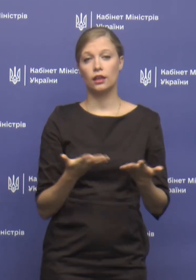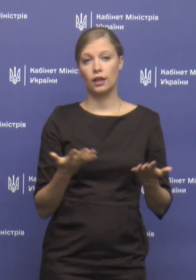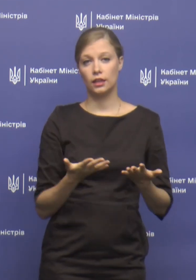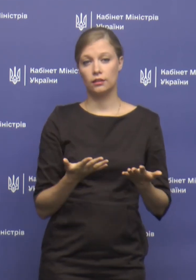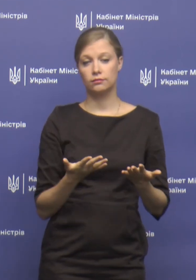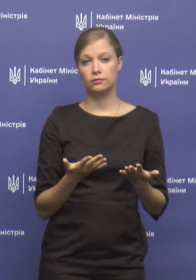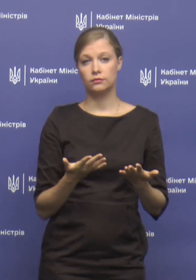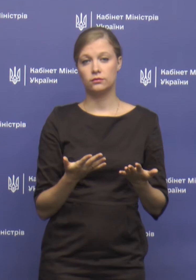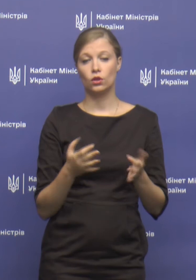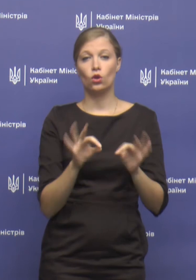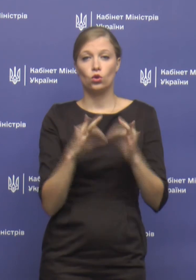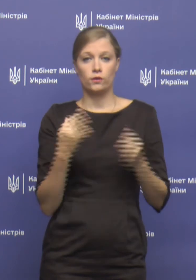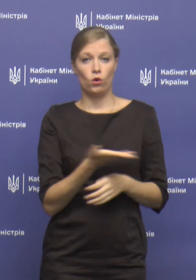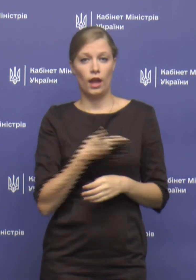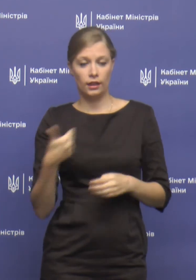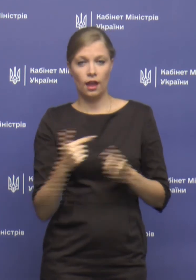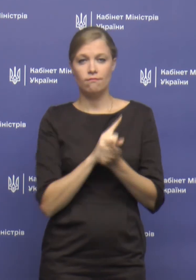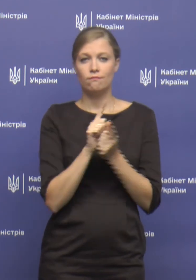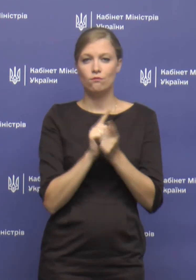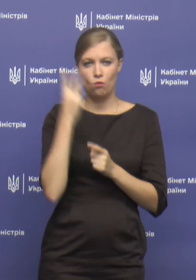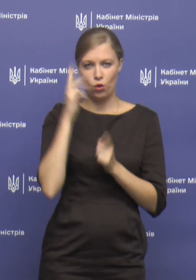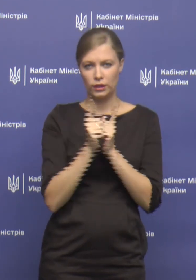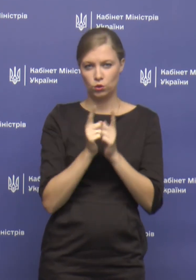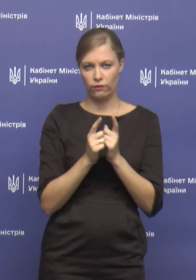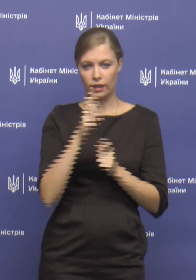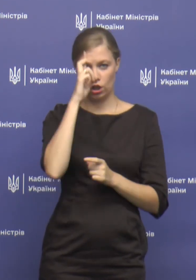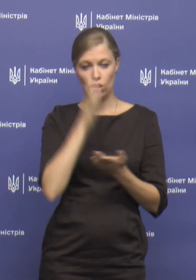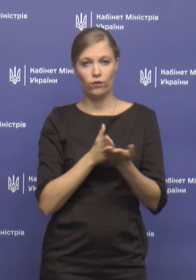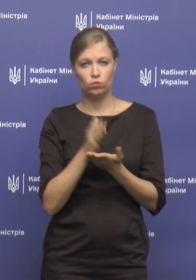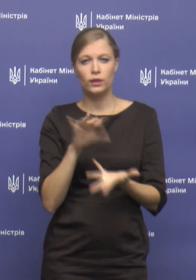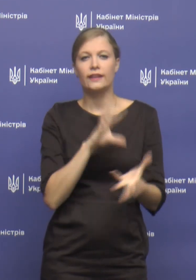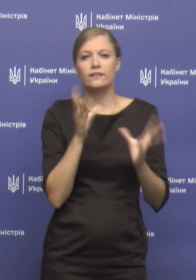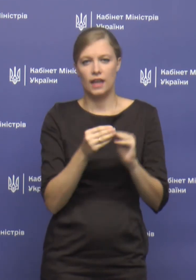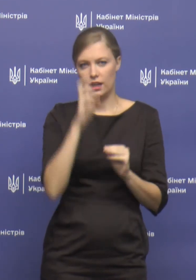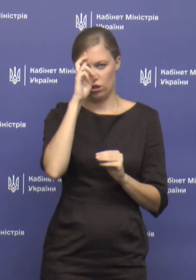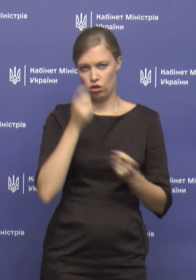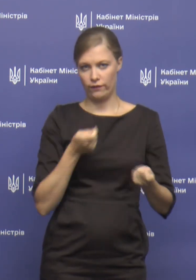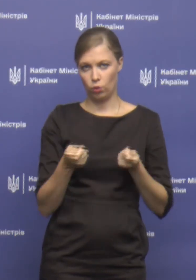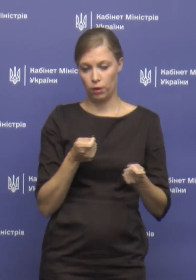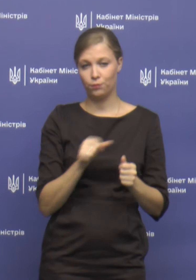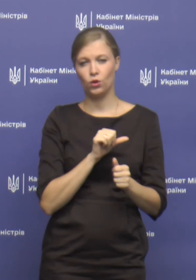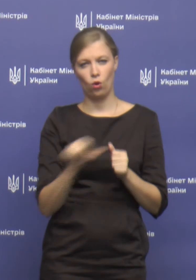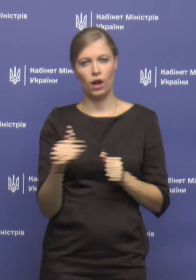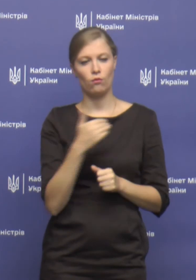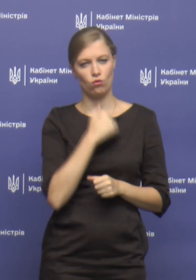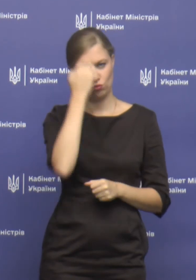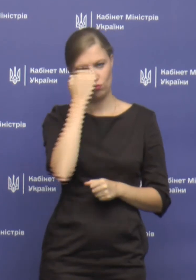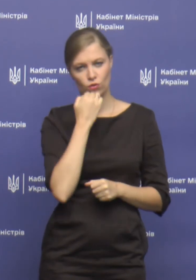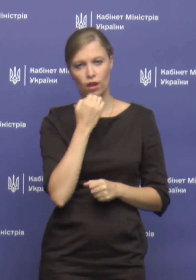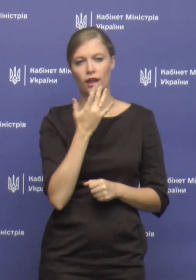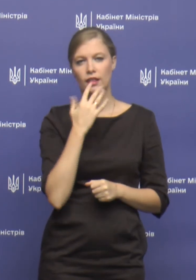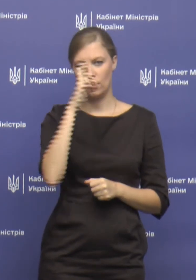дозволять нам модернізувати державну службу та загалом державне управління. Окремо хочу подякувати